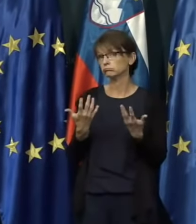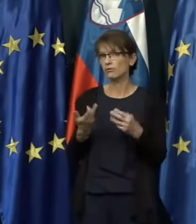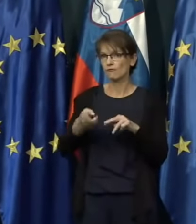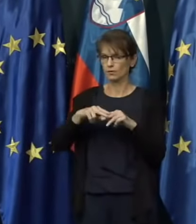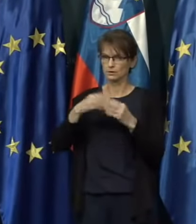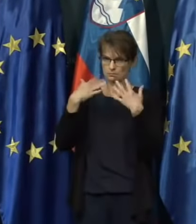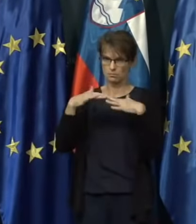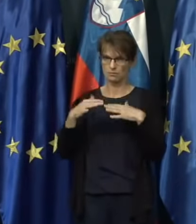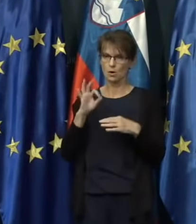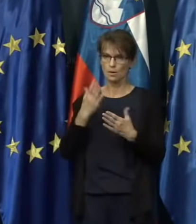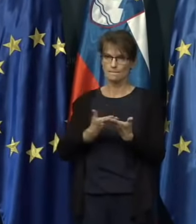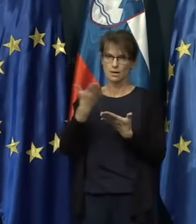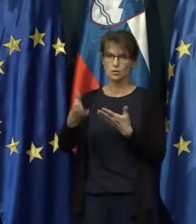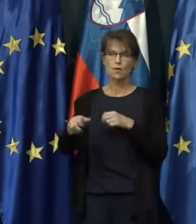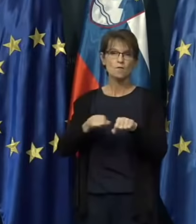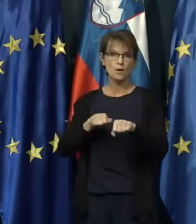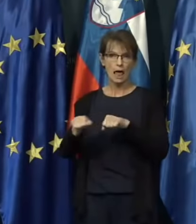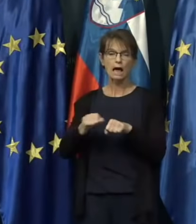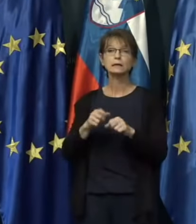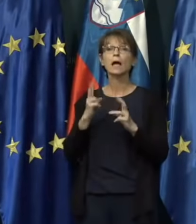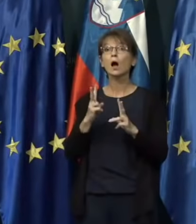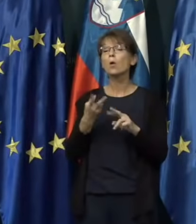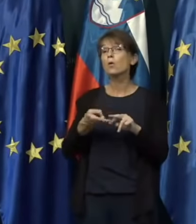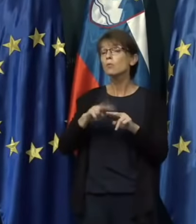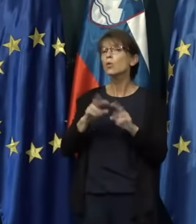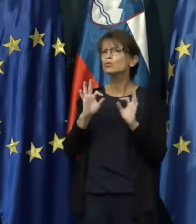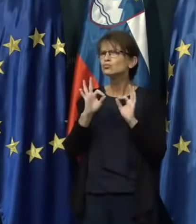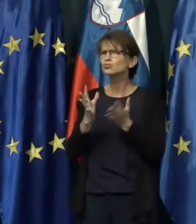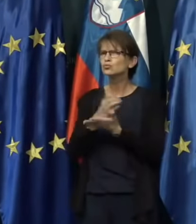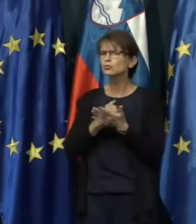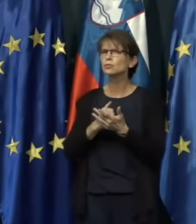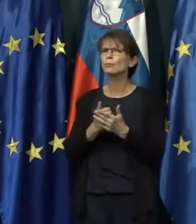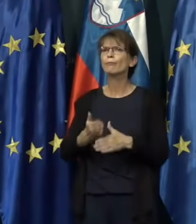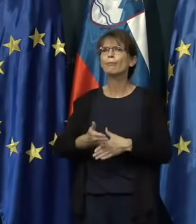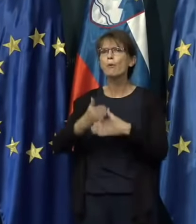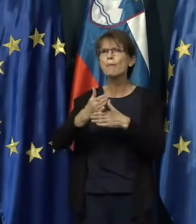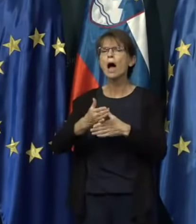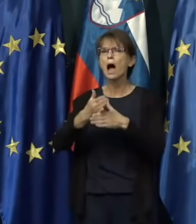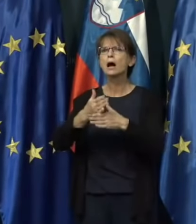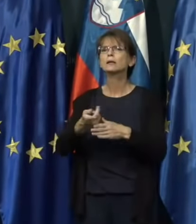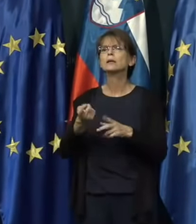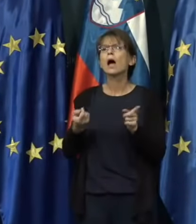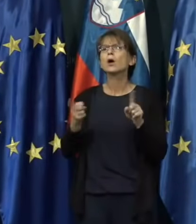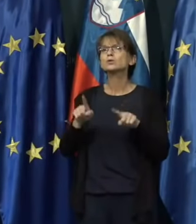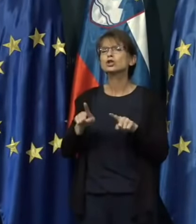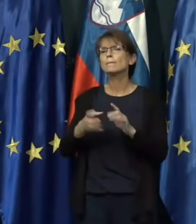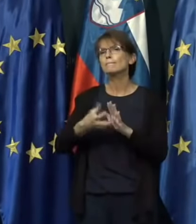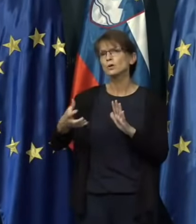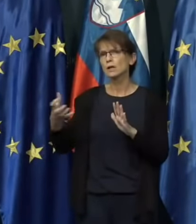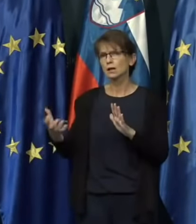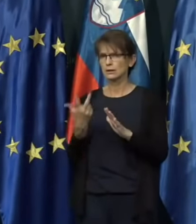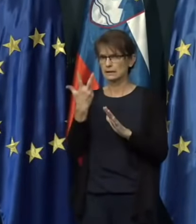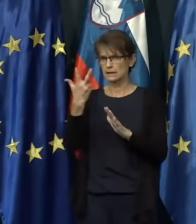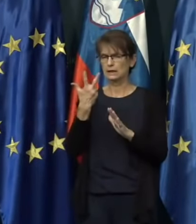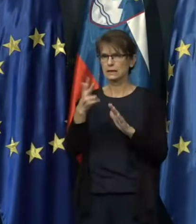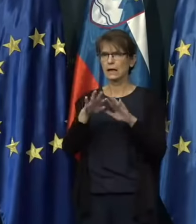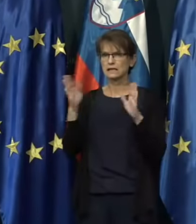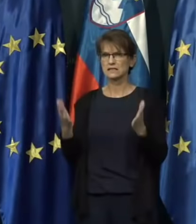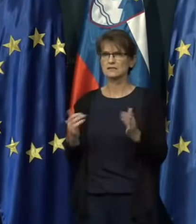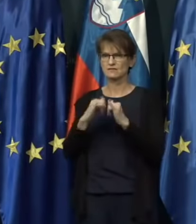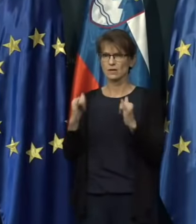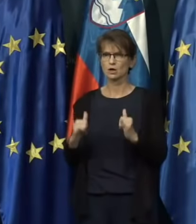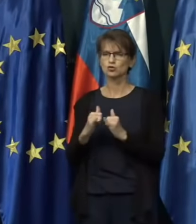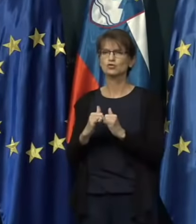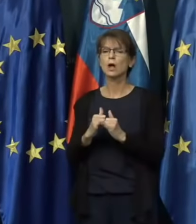pove o predlogu vlade, kako pravzaprav bolj učinkovito pomagati oziroma podaljšati izvajanje tretjega svežna ukrepov